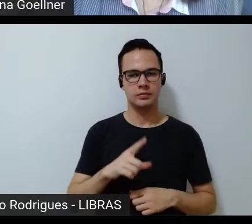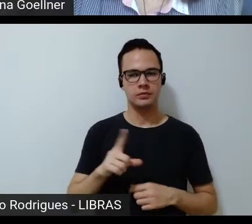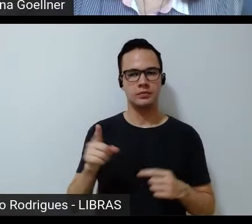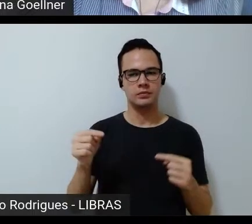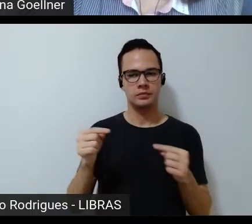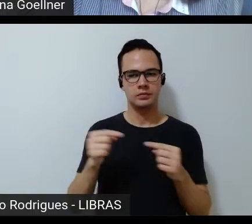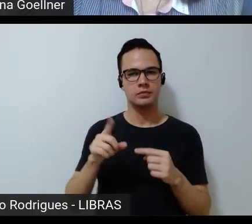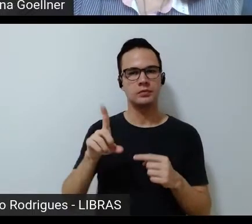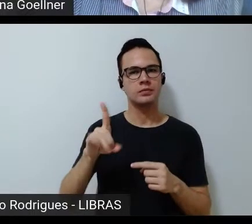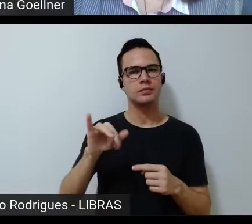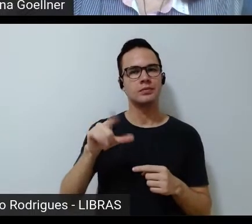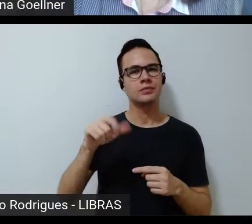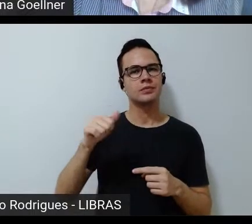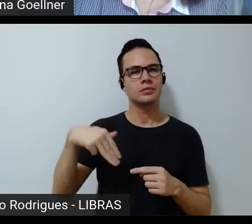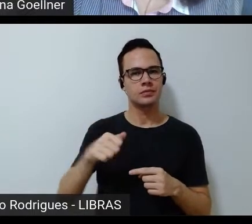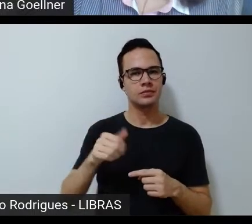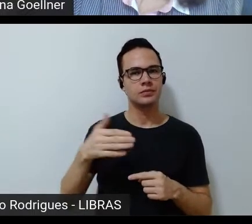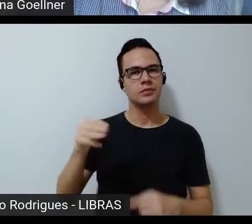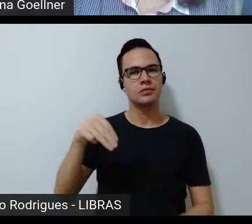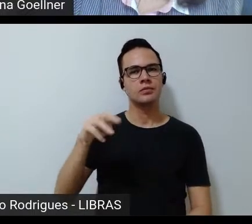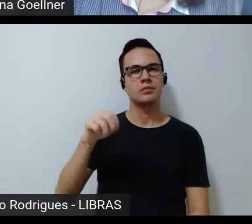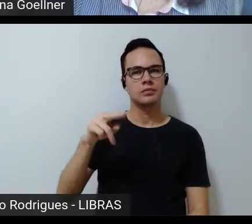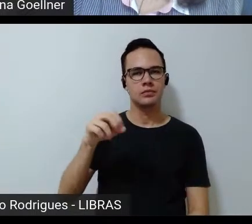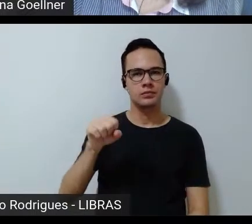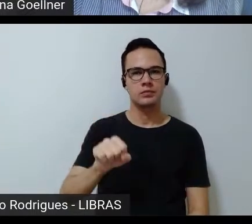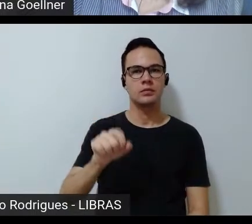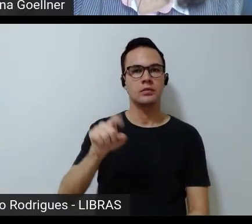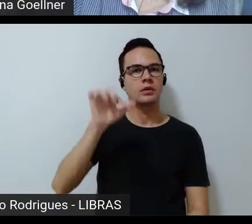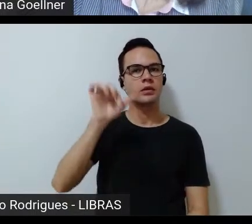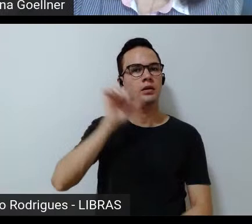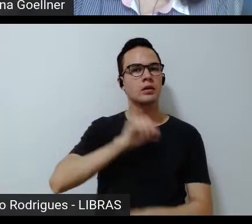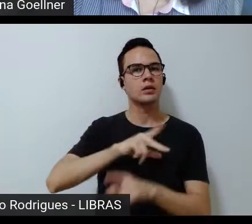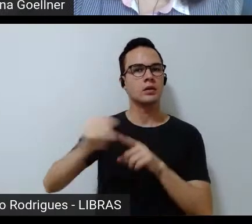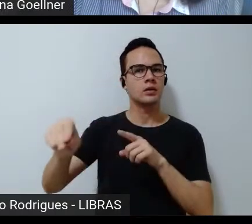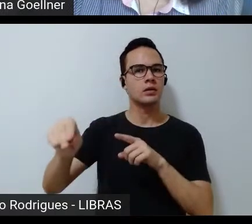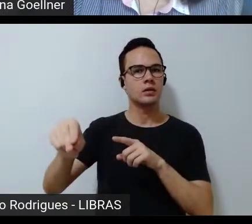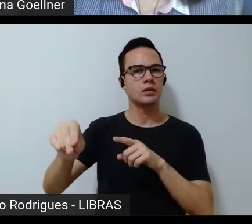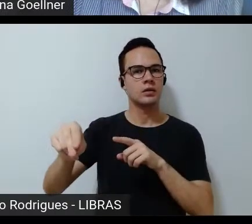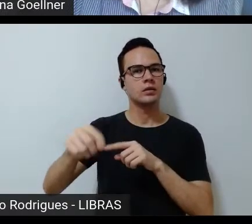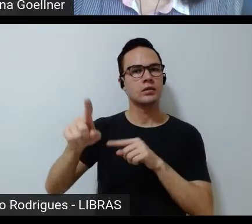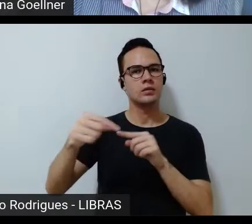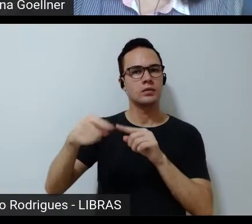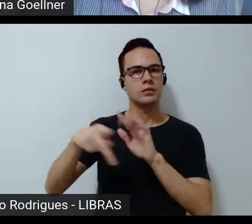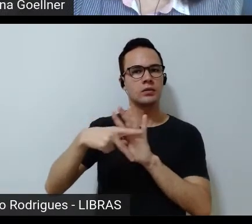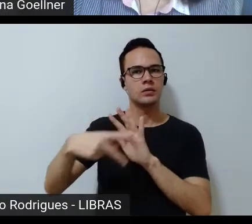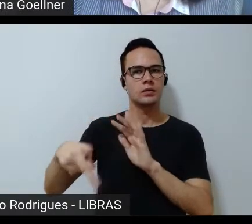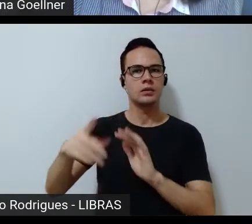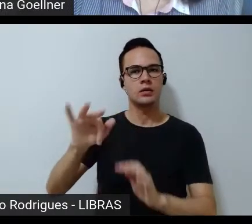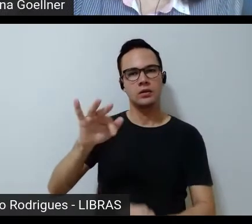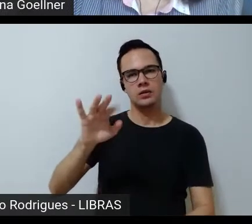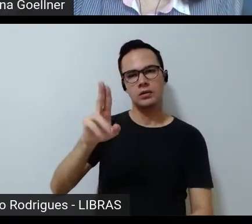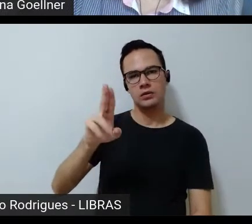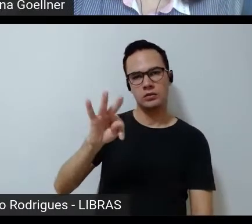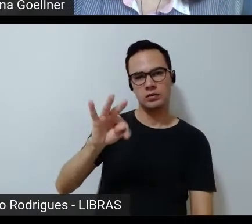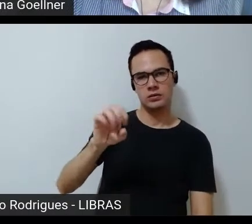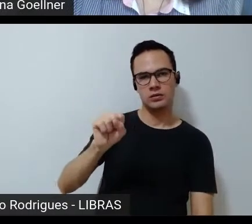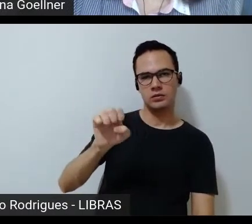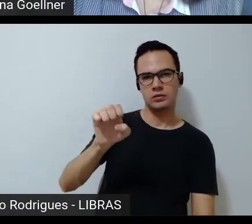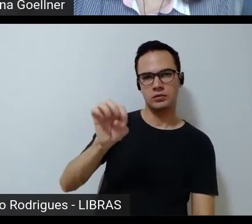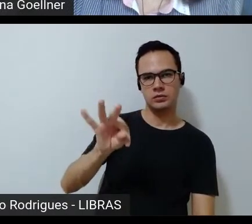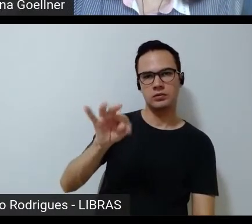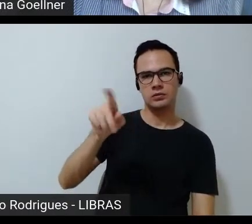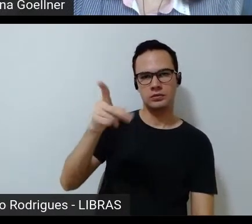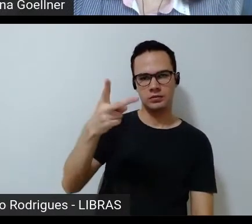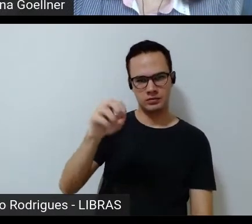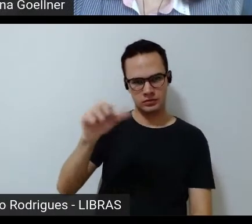aqui assistindo a esse evento Dilma Mendes foi campeã brasileira com o time de Futset em 2019 alguém